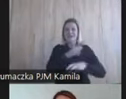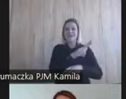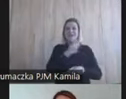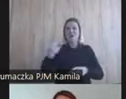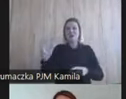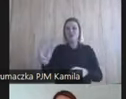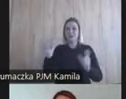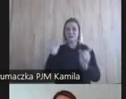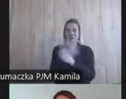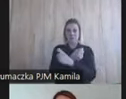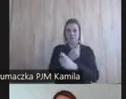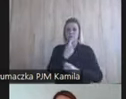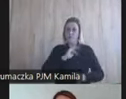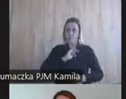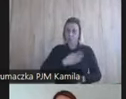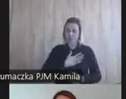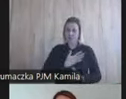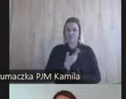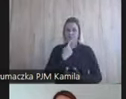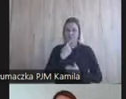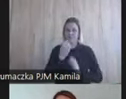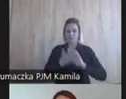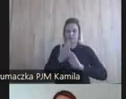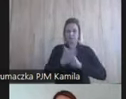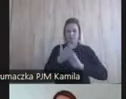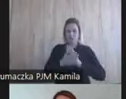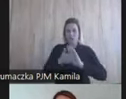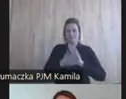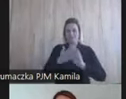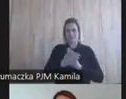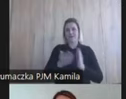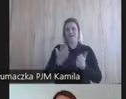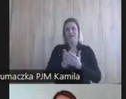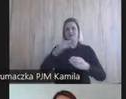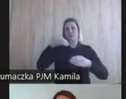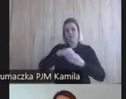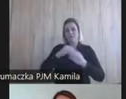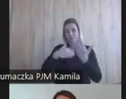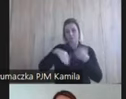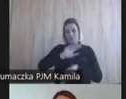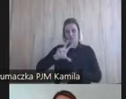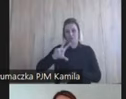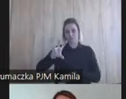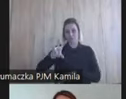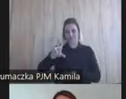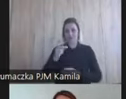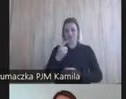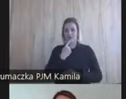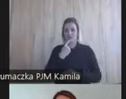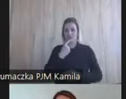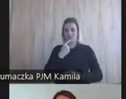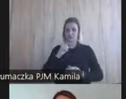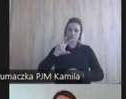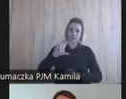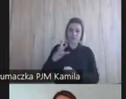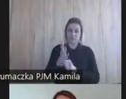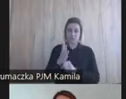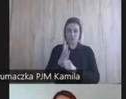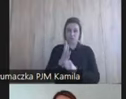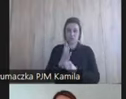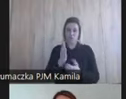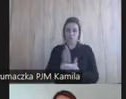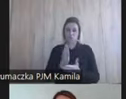swój własny język migowy. W związku z tym definiujemy ponad 300 języków migowych. 350 już w tej chwili.